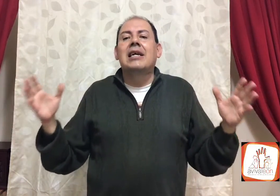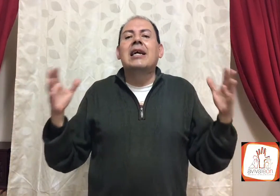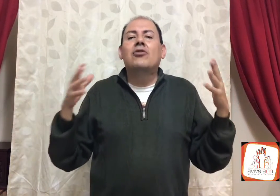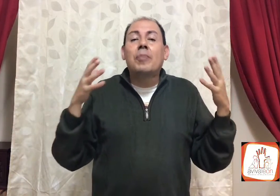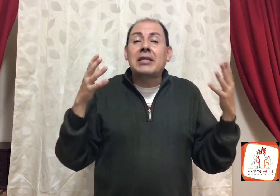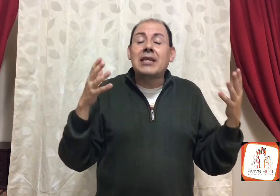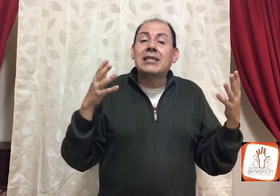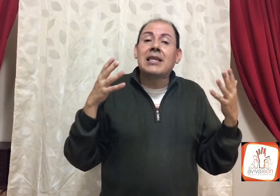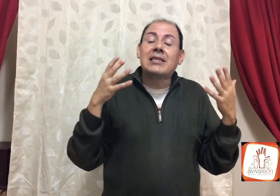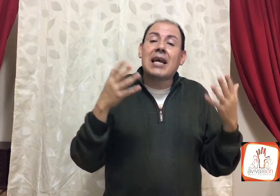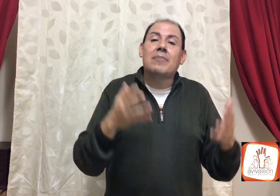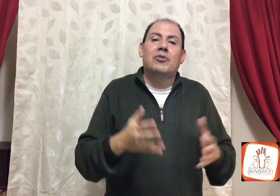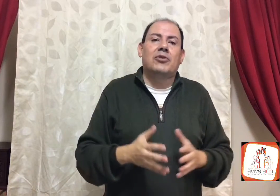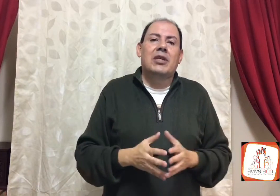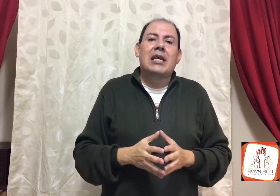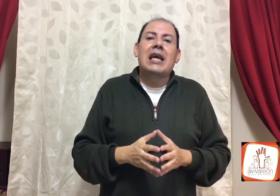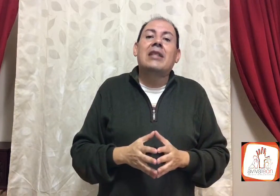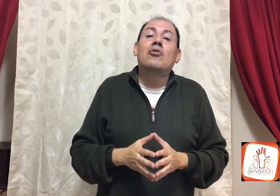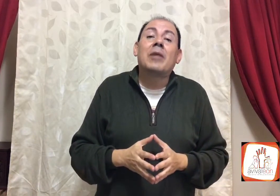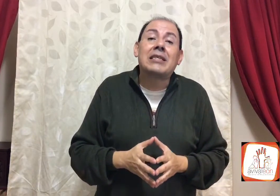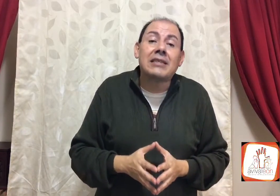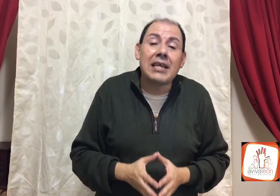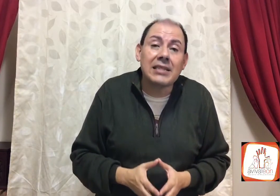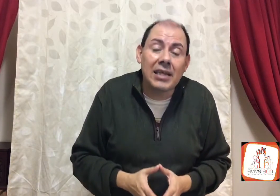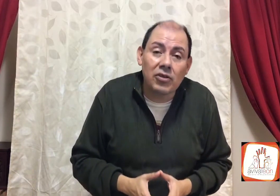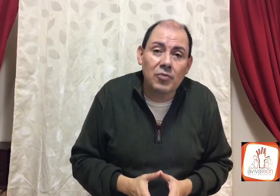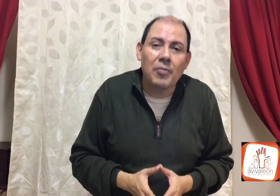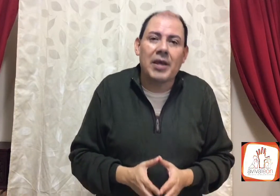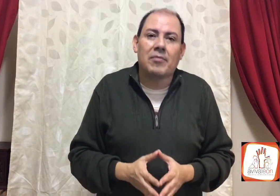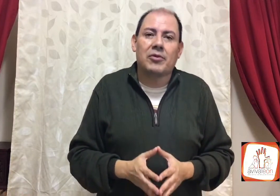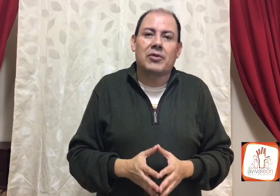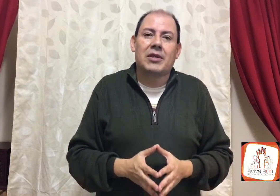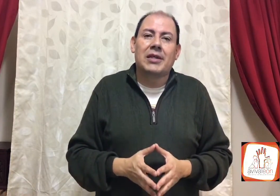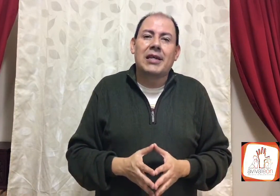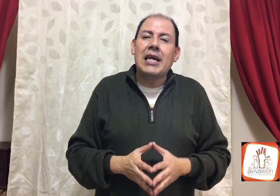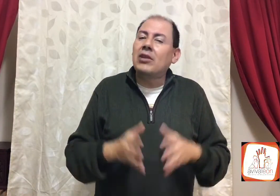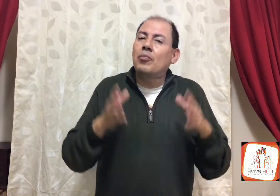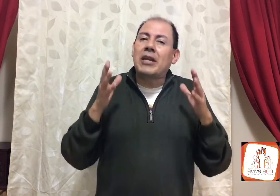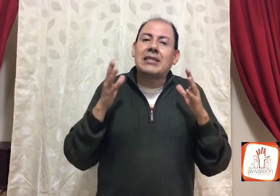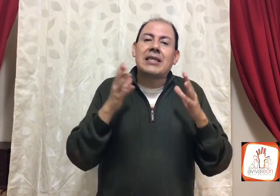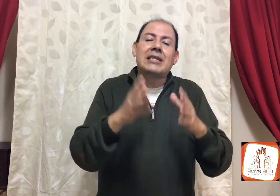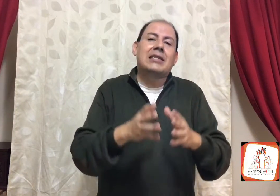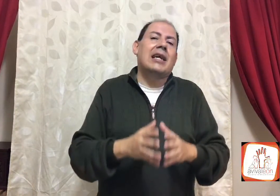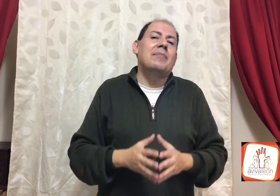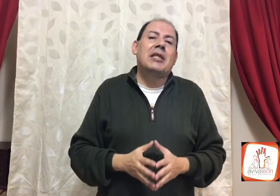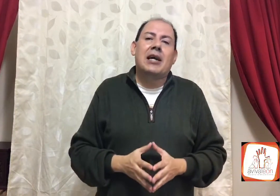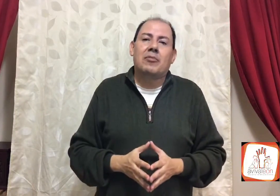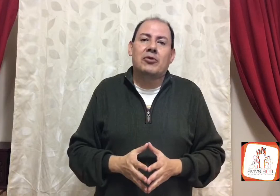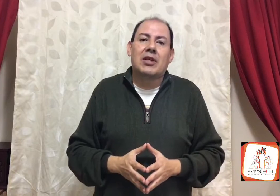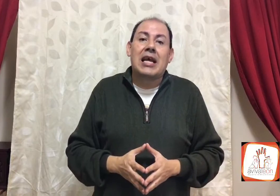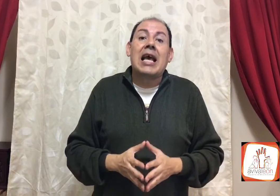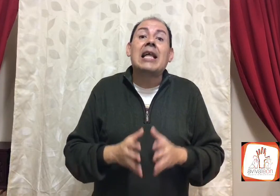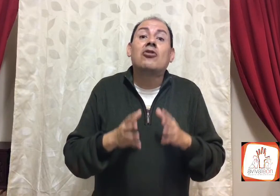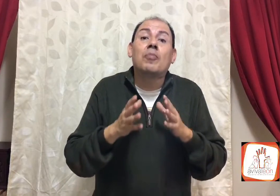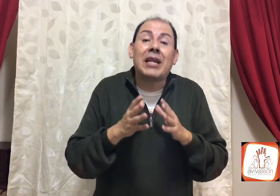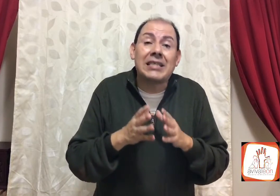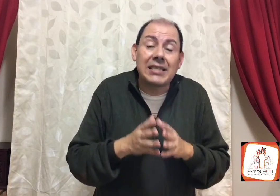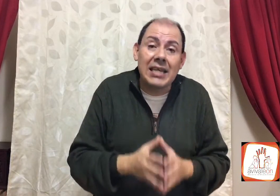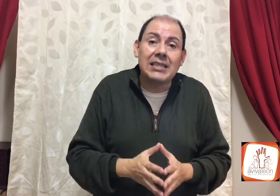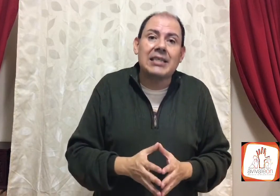en tu presencia, estamos, en tu presencia, nos movemos, en tu presencia, caminamos, en tu presencia,